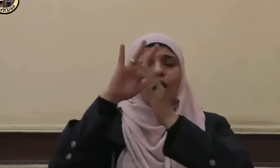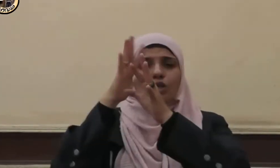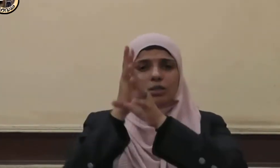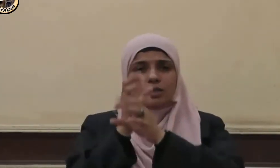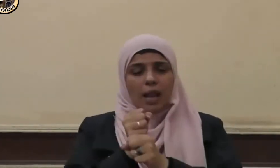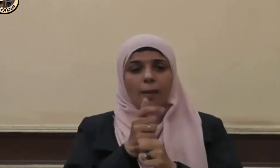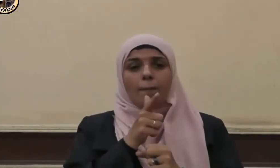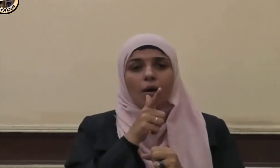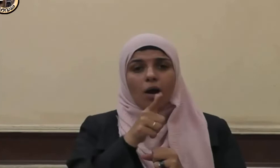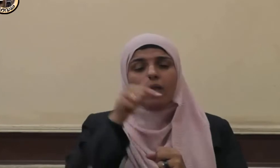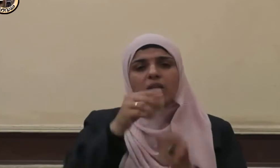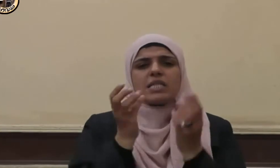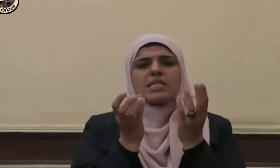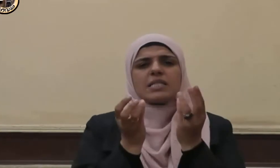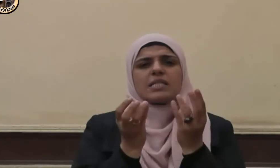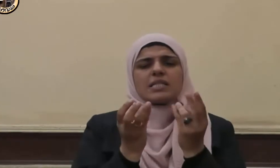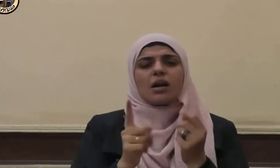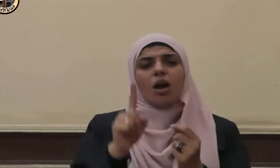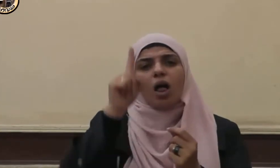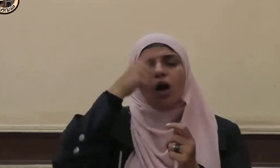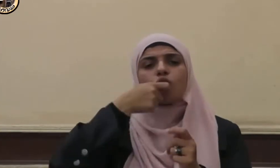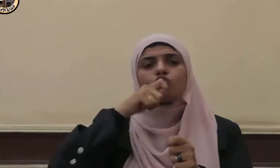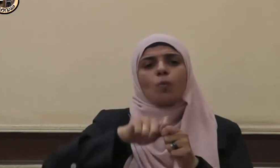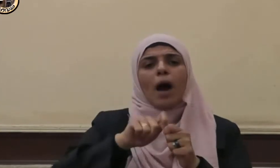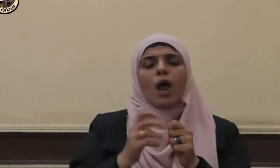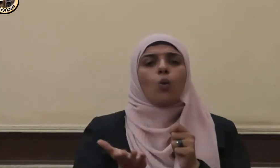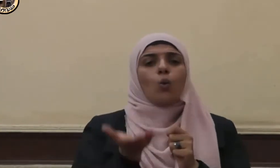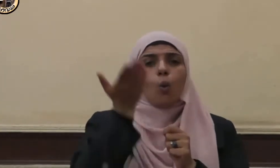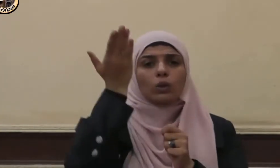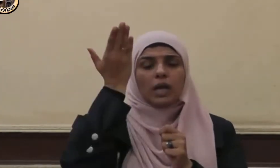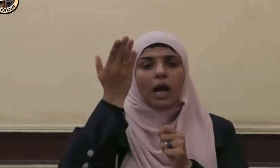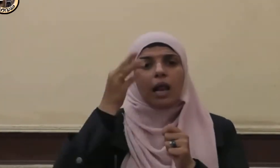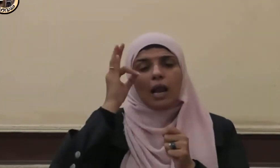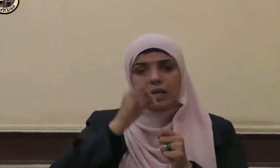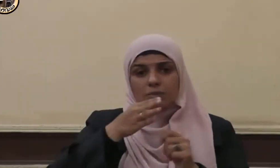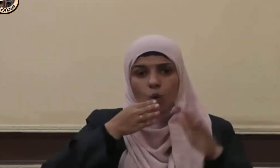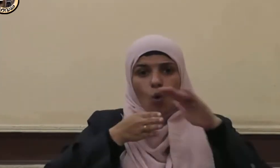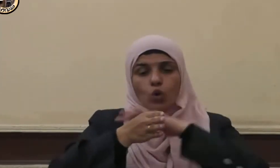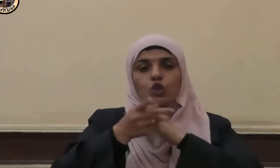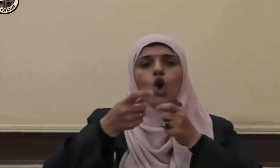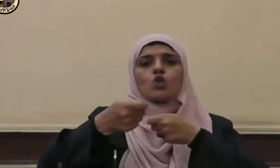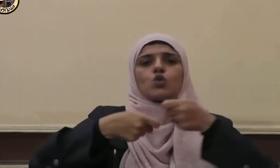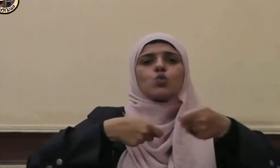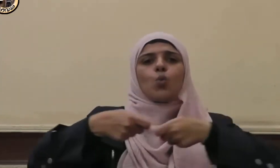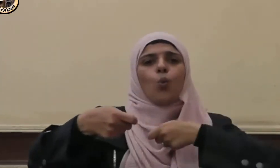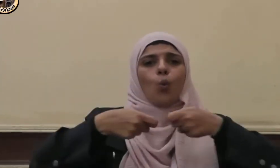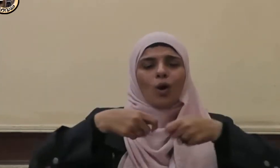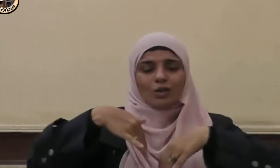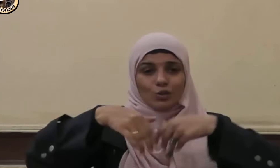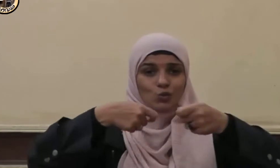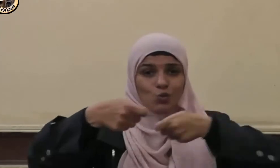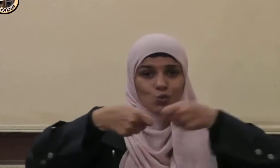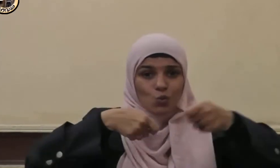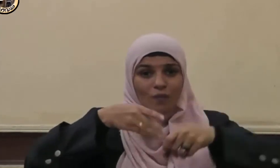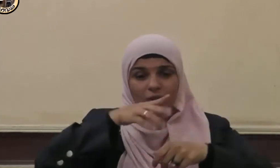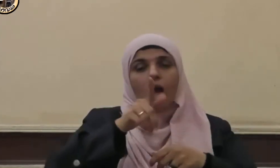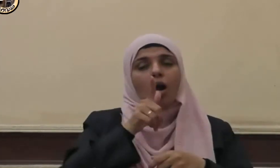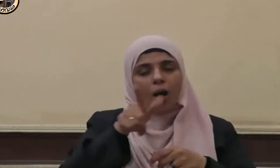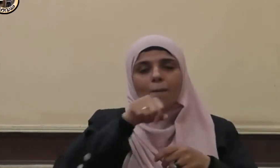ذكر الله عز وجل عند الغور السوق وبيّن لنا صلى الله عليه